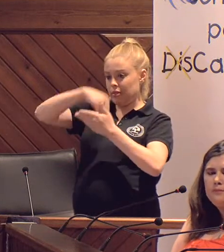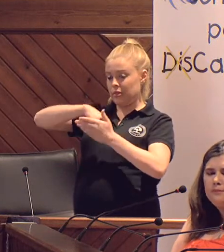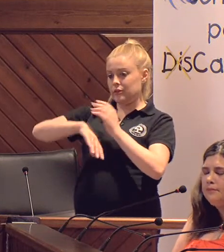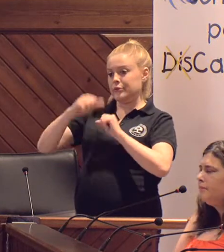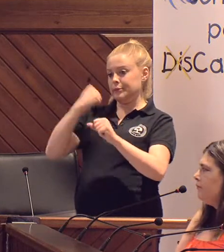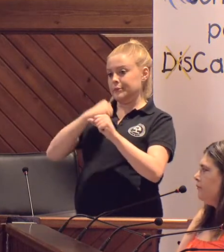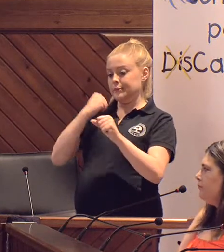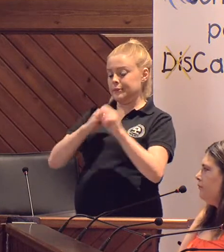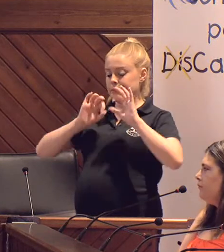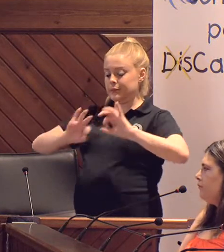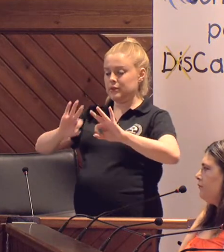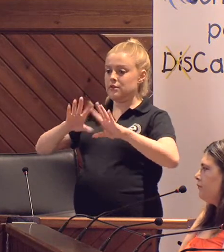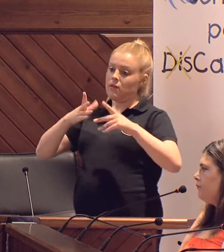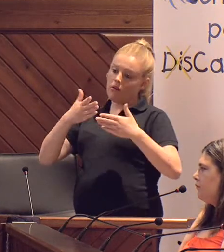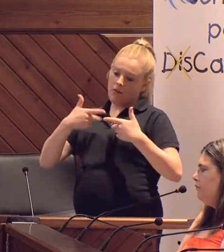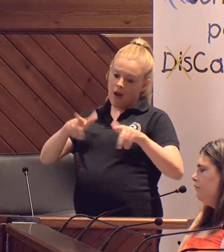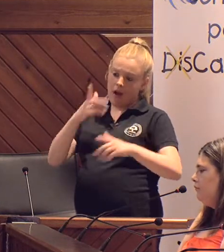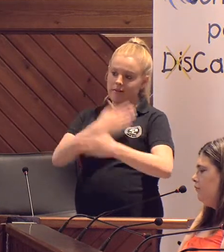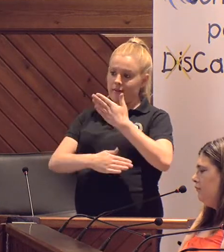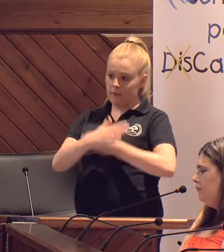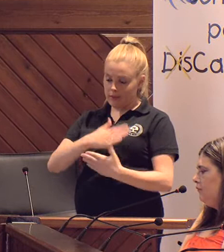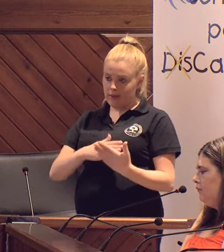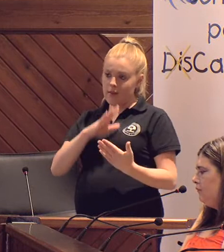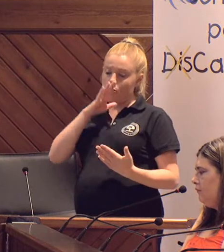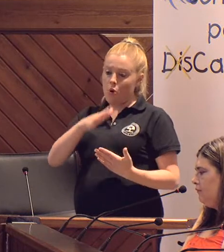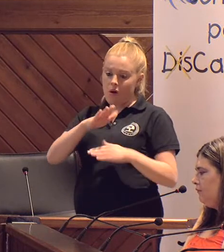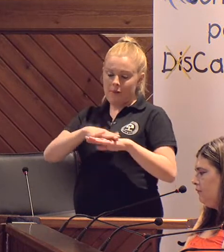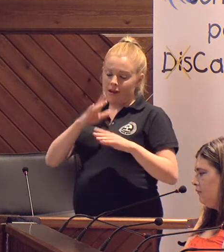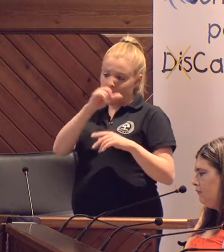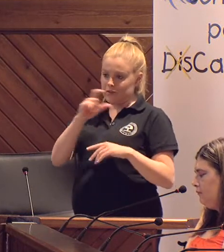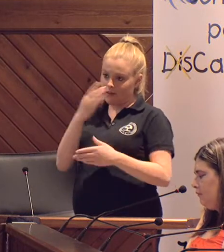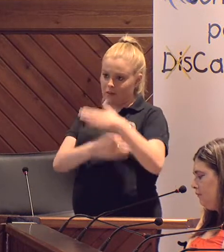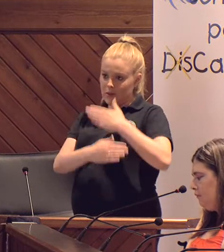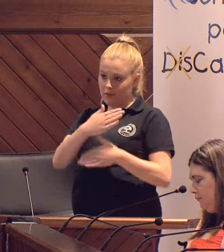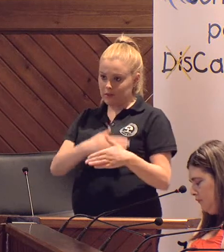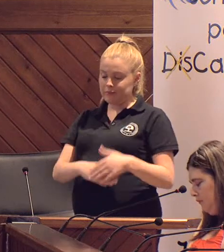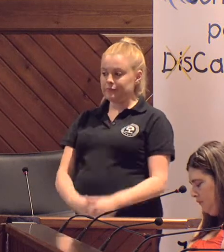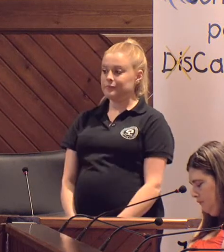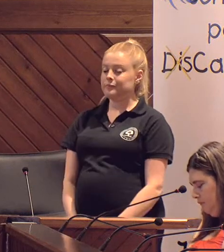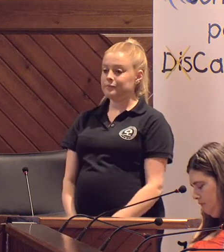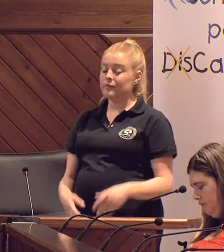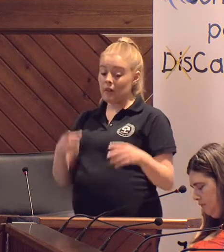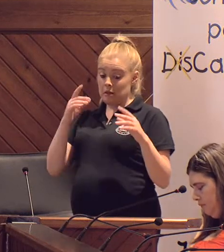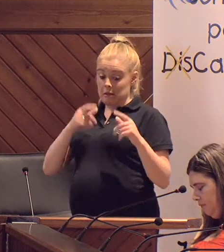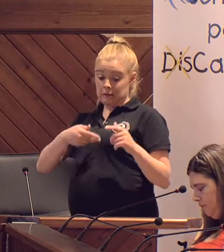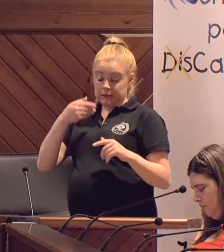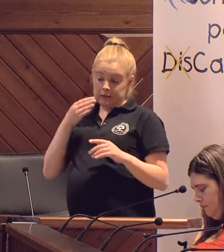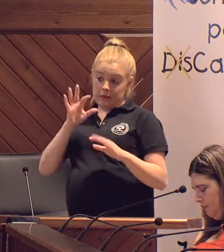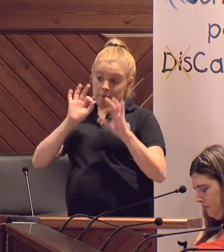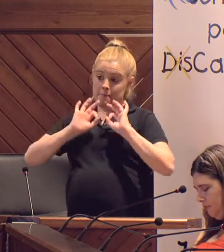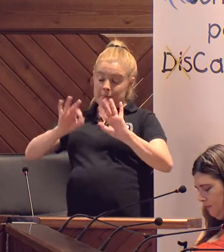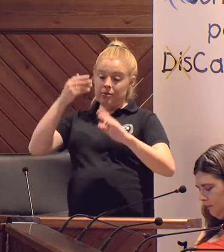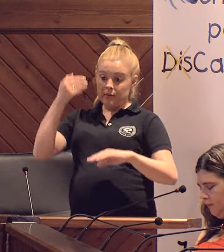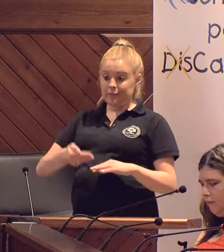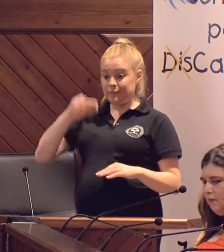trabajan específicamente en esa área, para trabajar por y para estas personas. Especial énfasis en el sentimiento